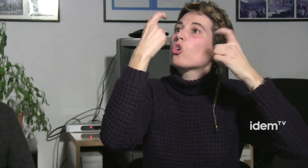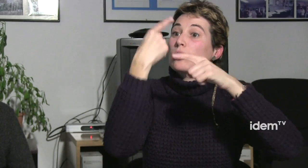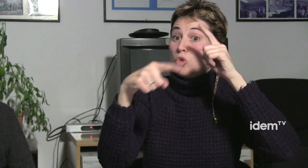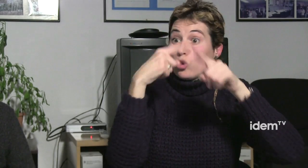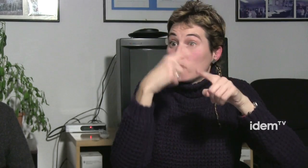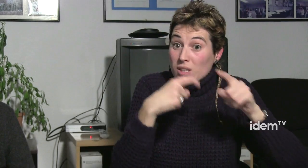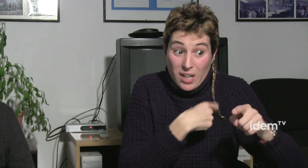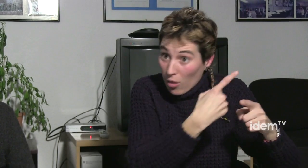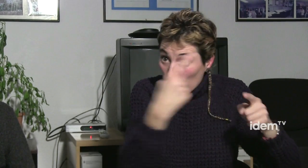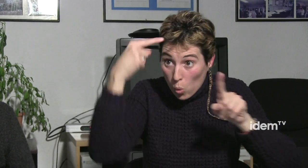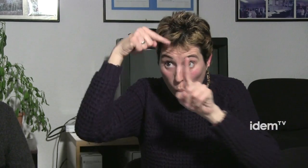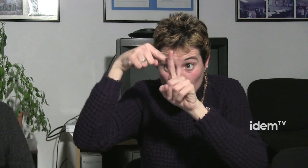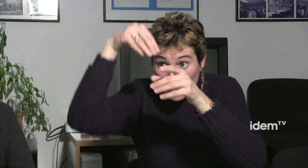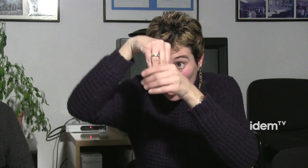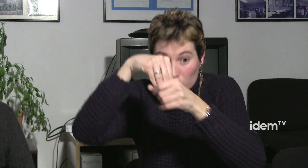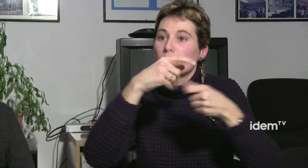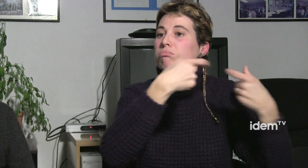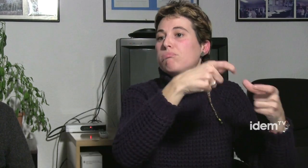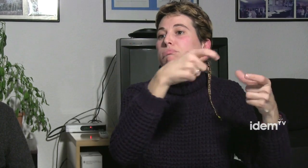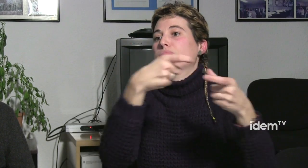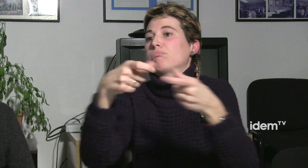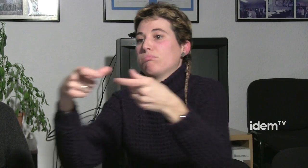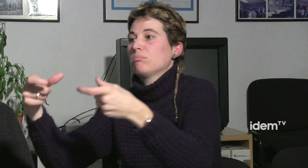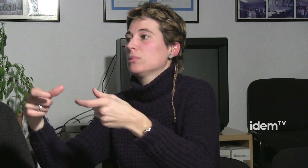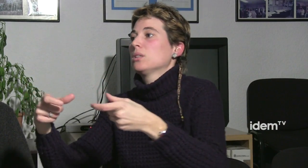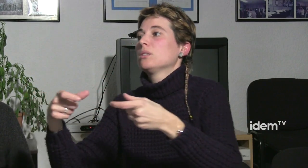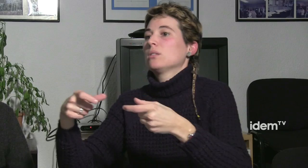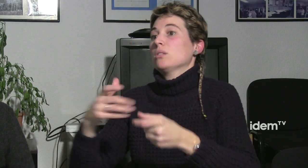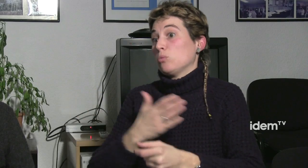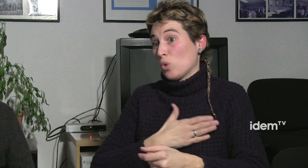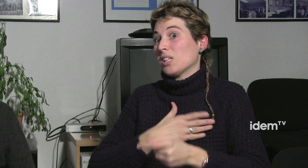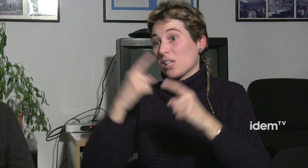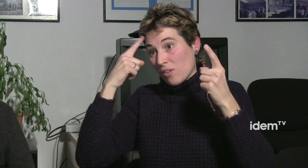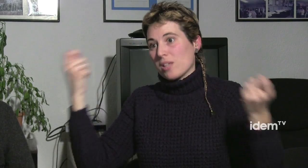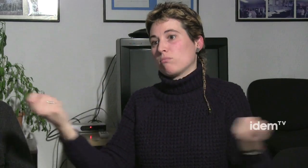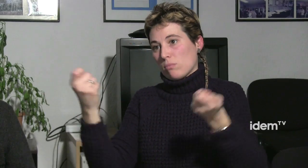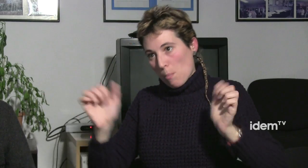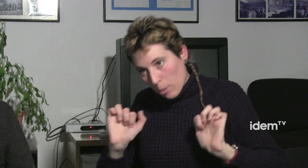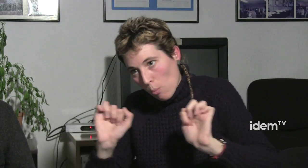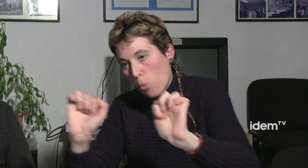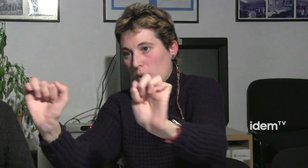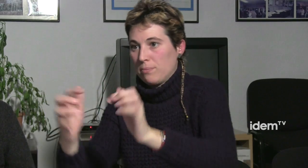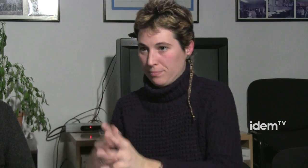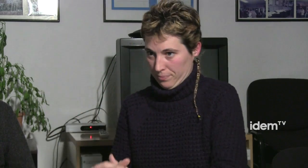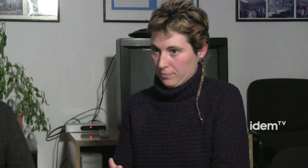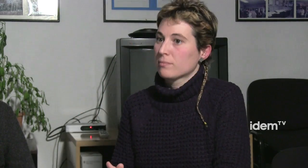no sé tots els temes en què en algun moment algú pugui sentir-se rebutjent intentem